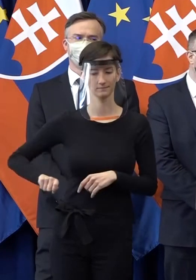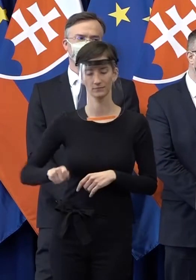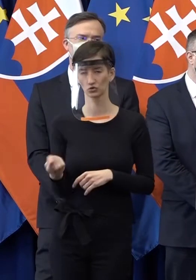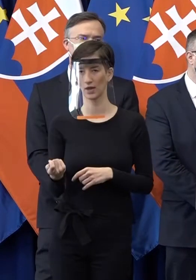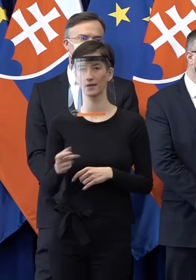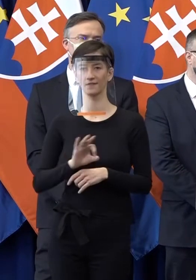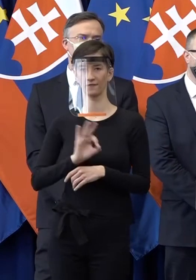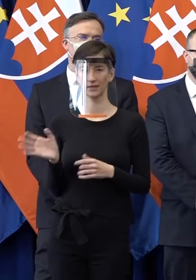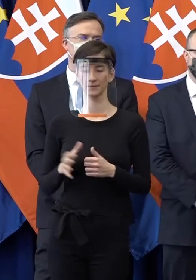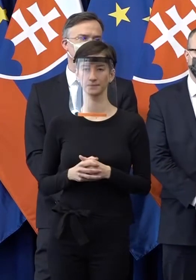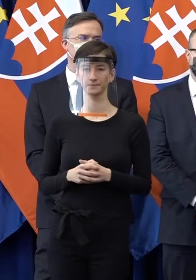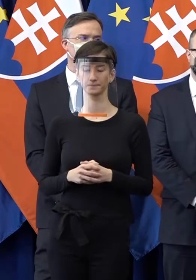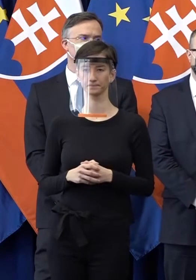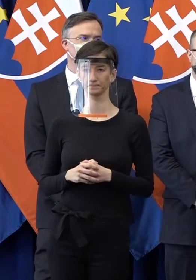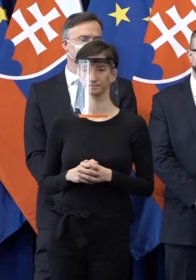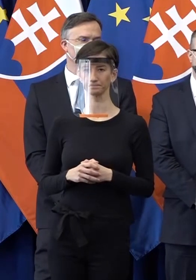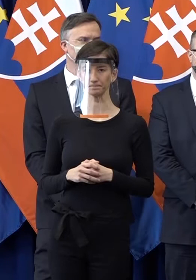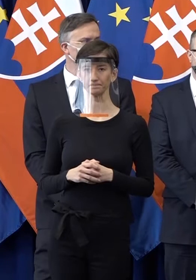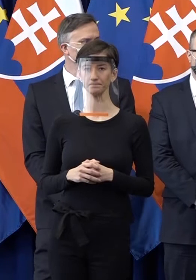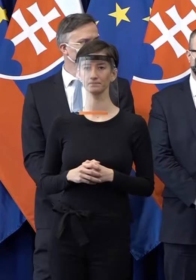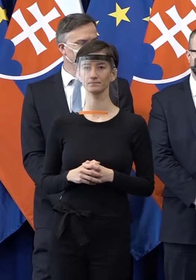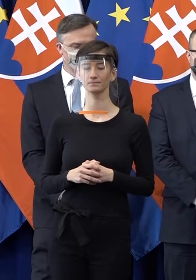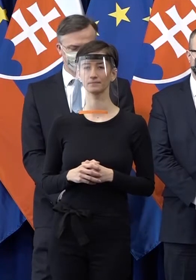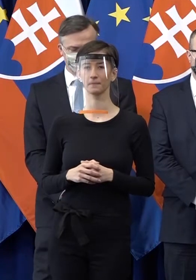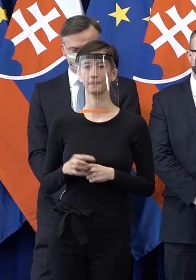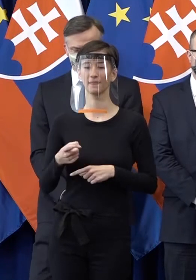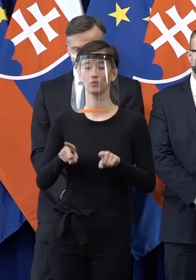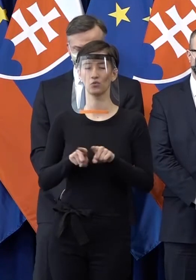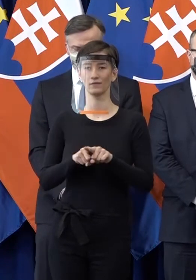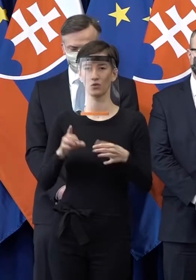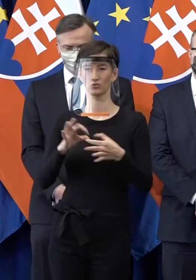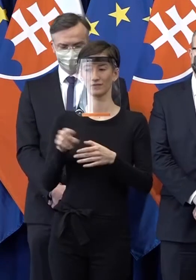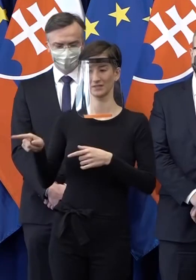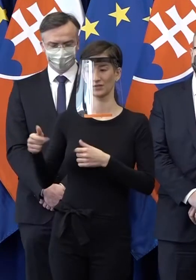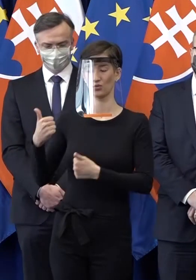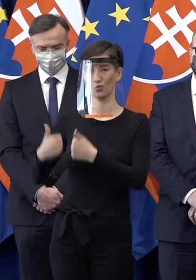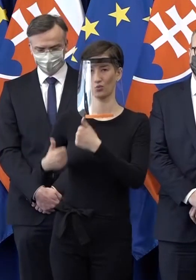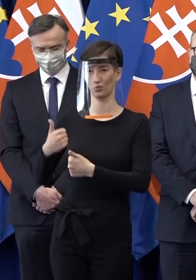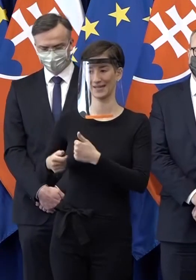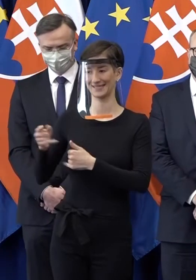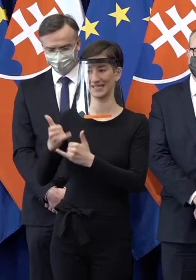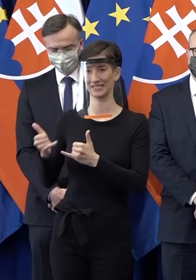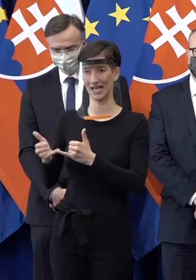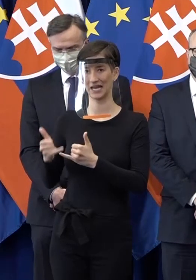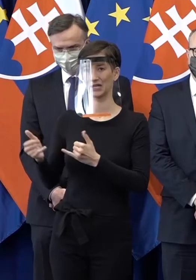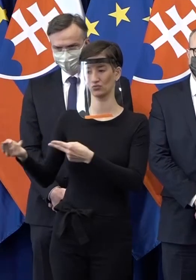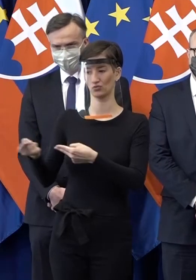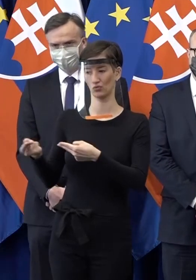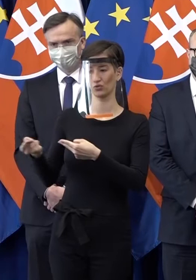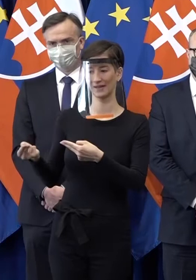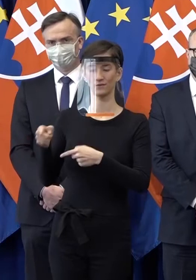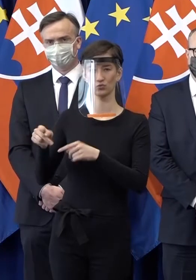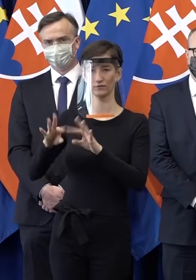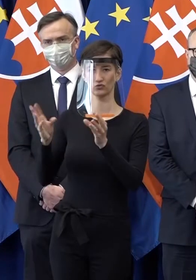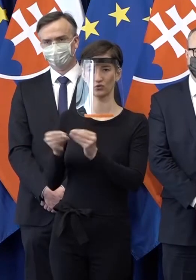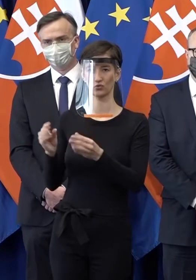A o tomto je to všetko. Takže nie je to len o záujmoch podnikateľov, o zamestnávateľov, ale je to o záujmoch tejto krajiny ako celku,